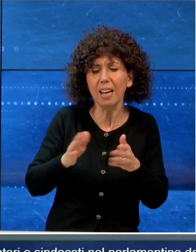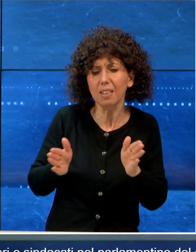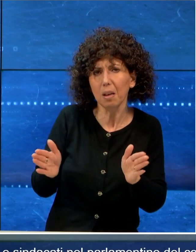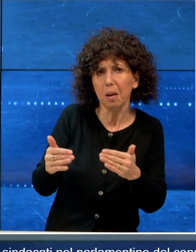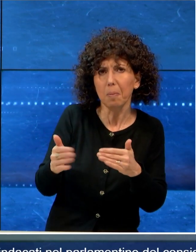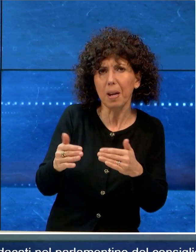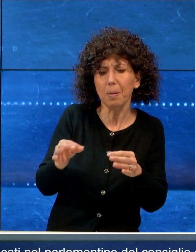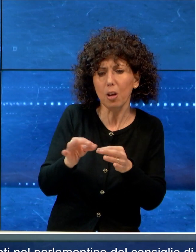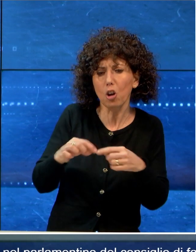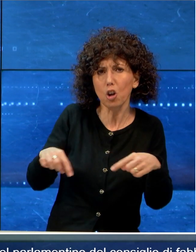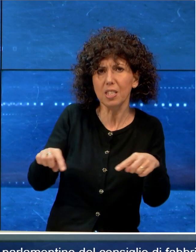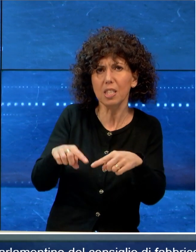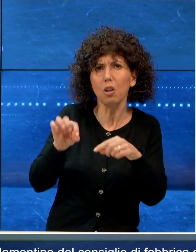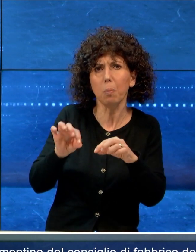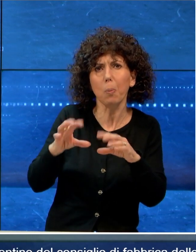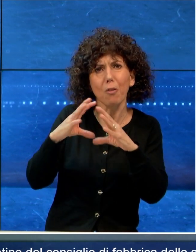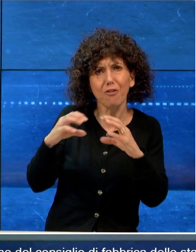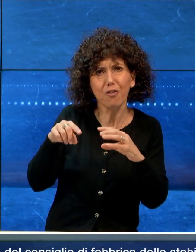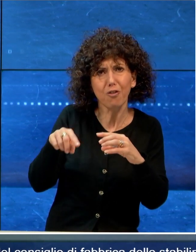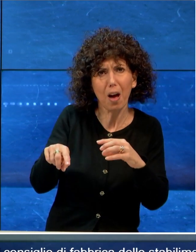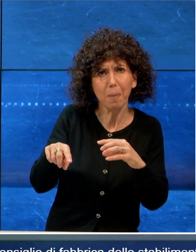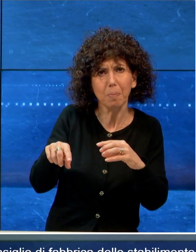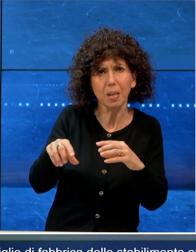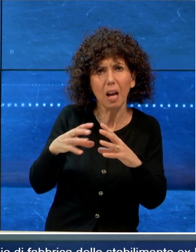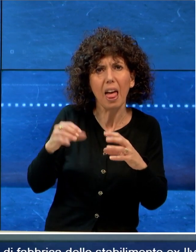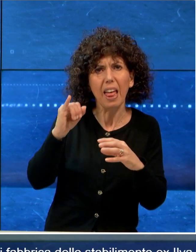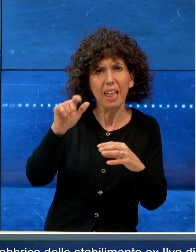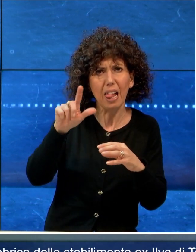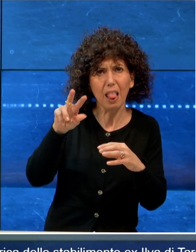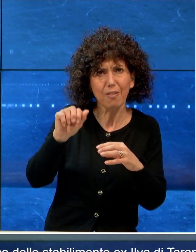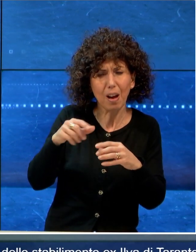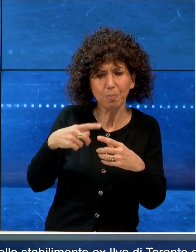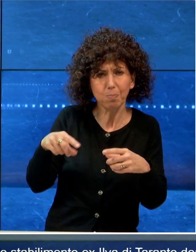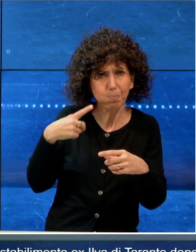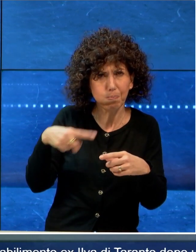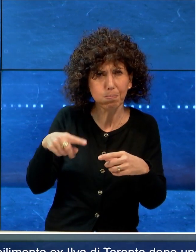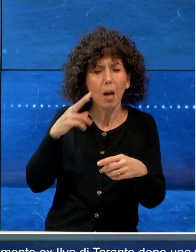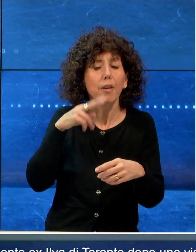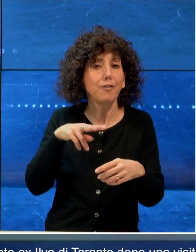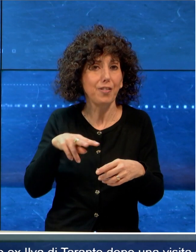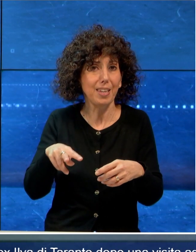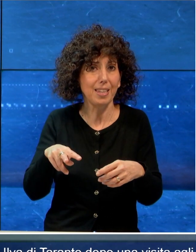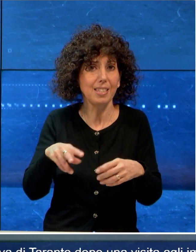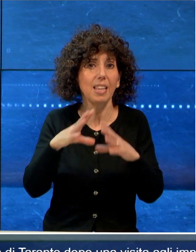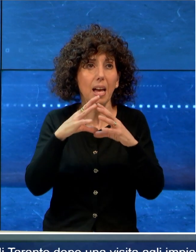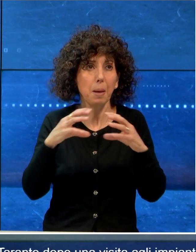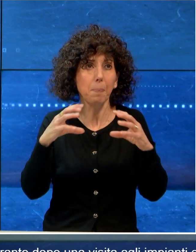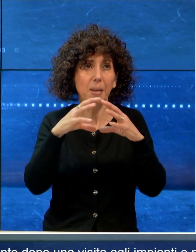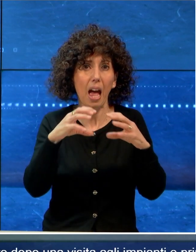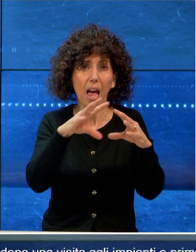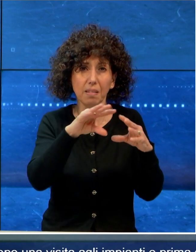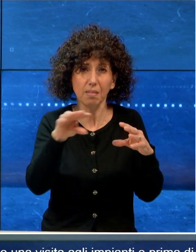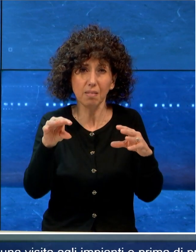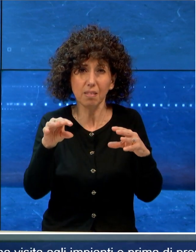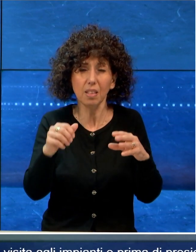del Consiglio di Fabbrica dello stabilimento dopo una visita agli impianti